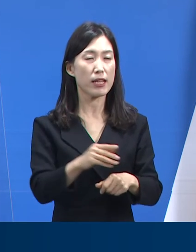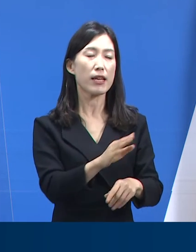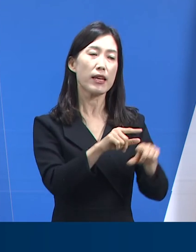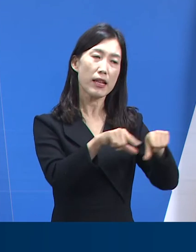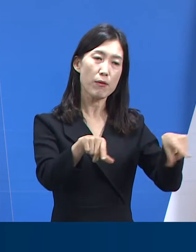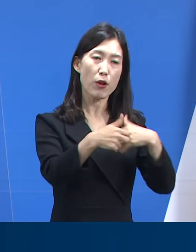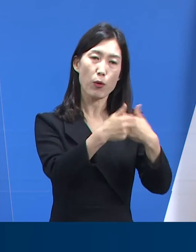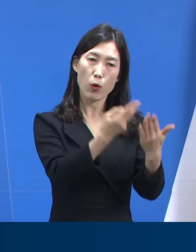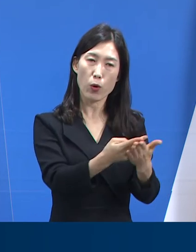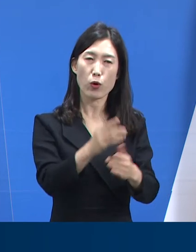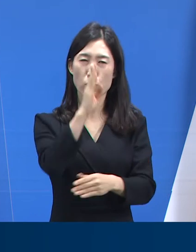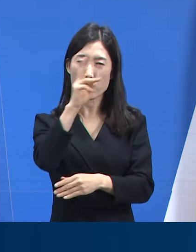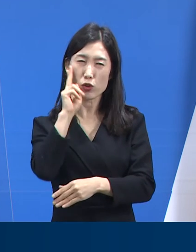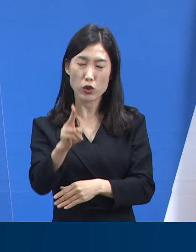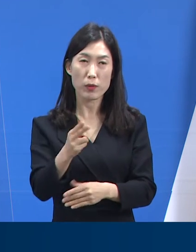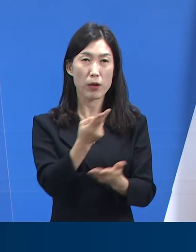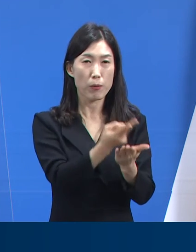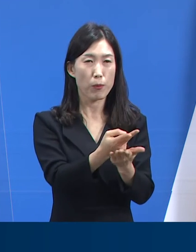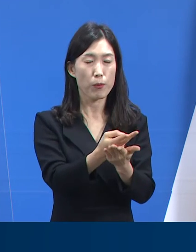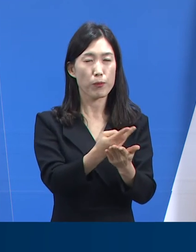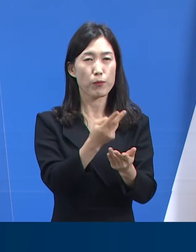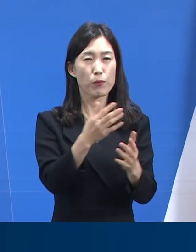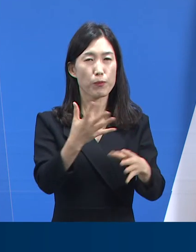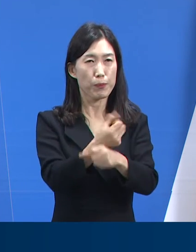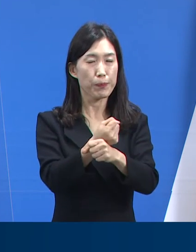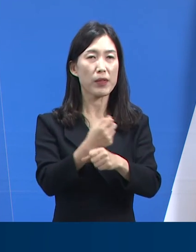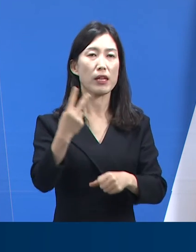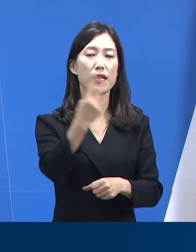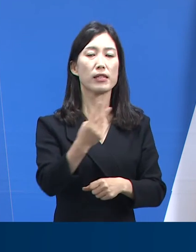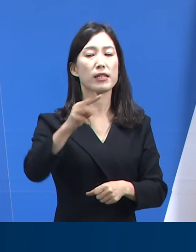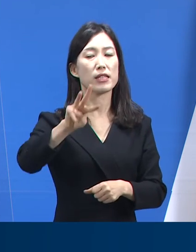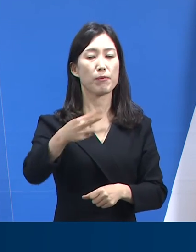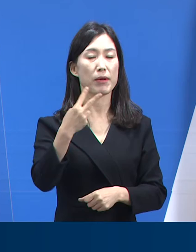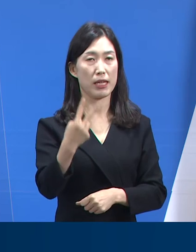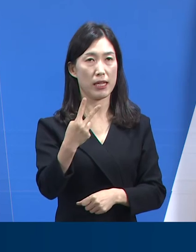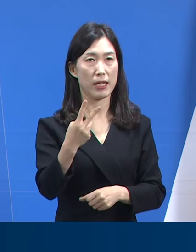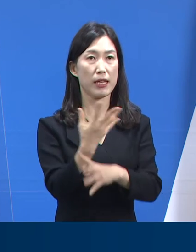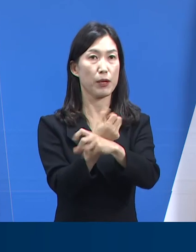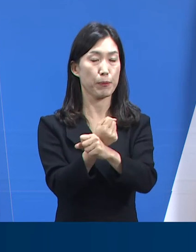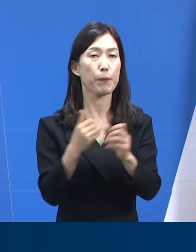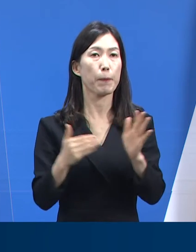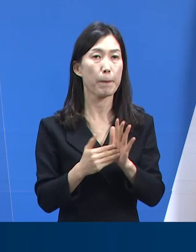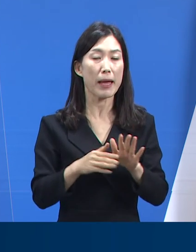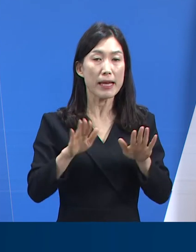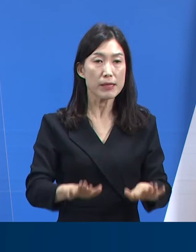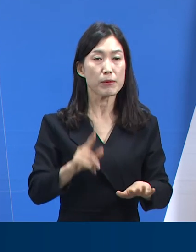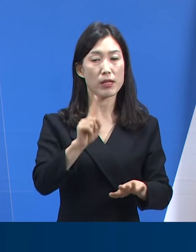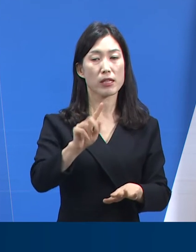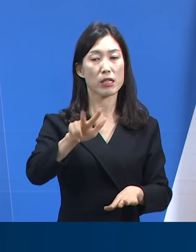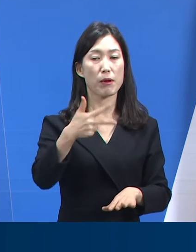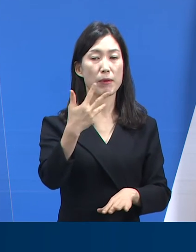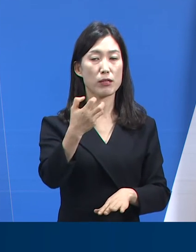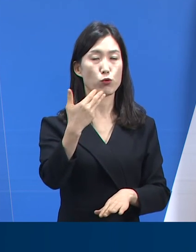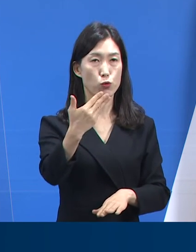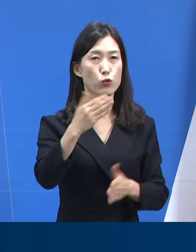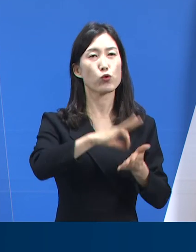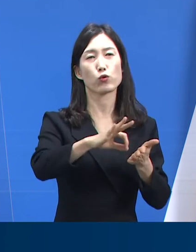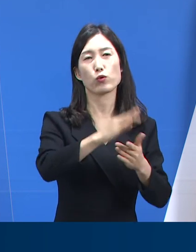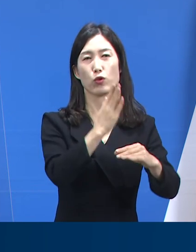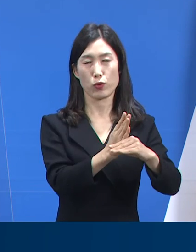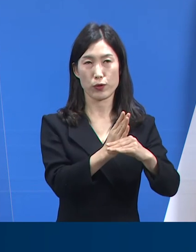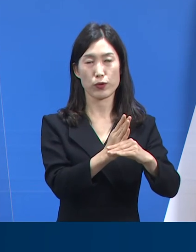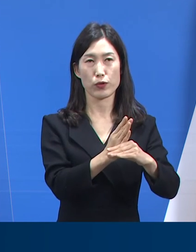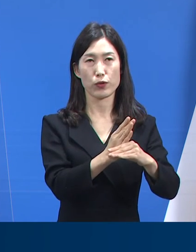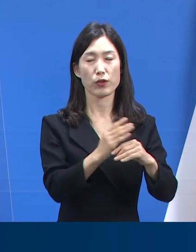환자 병상을 합한 도내 의료기관 확보 병상은 총 2,302개입니다. 현재 1,789 병상을 사용하고